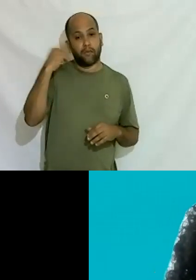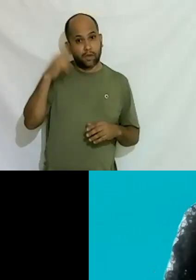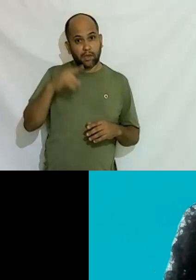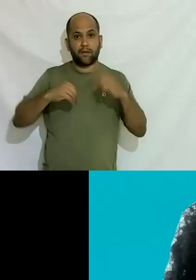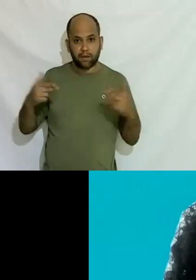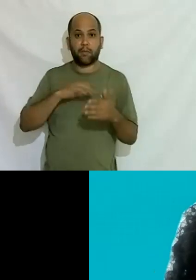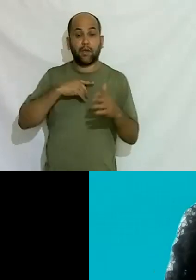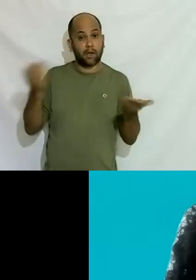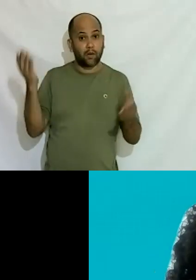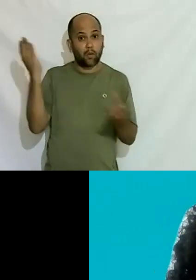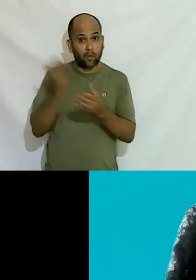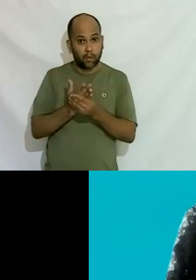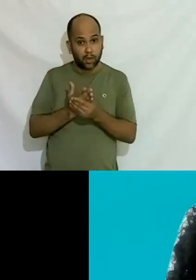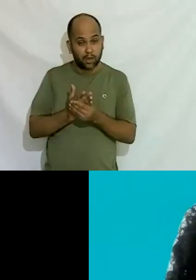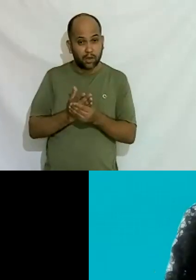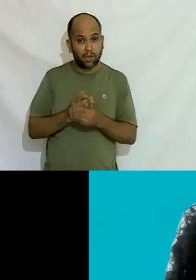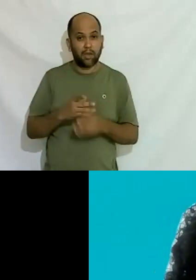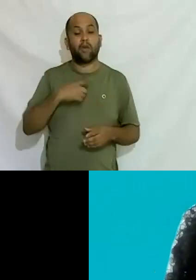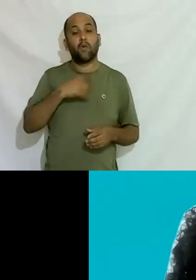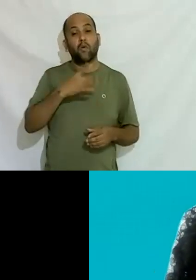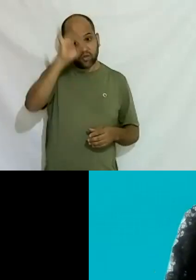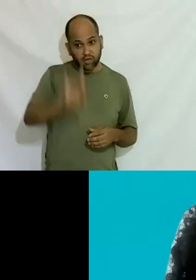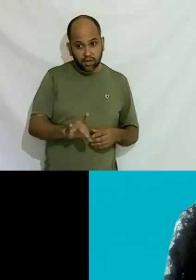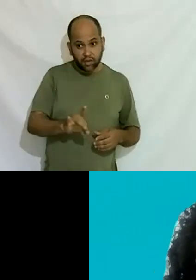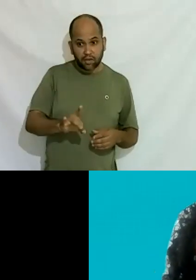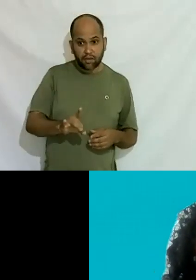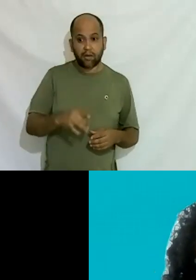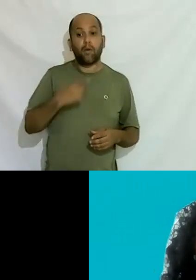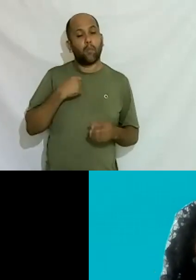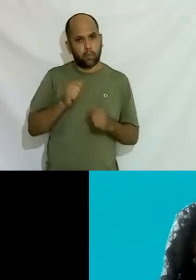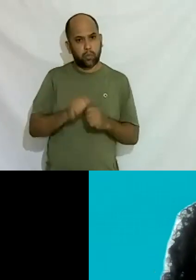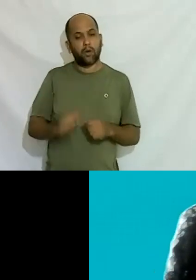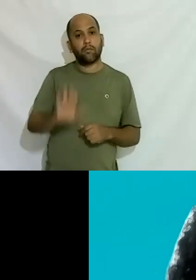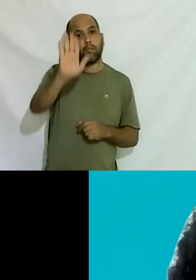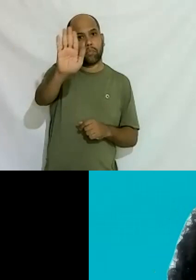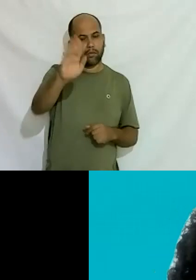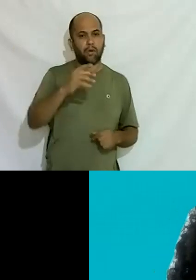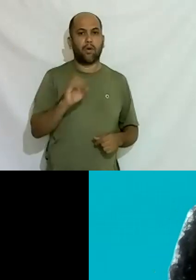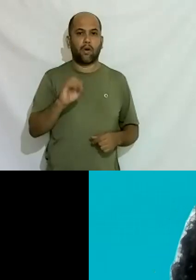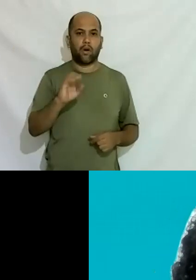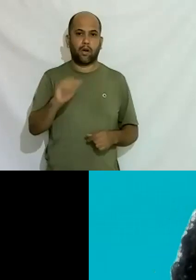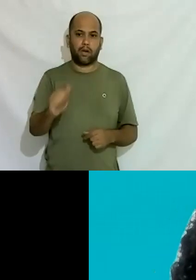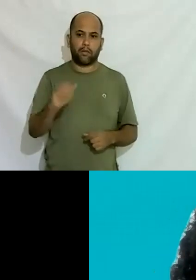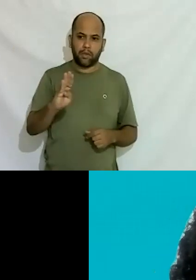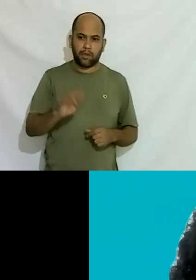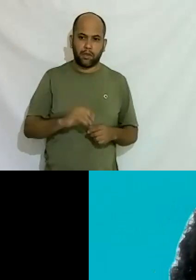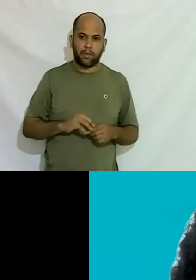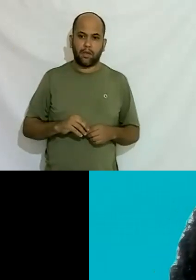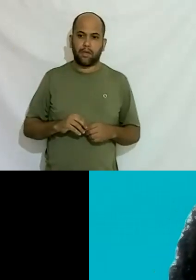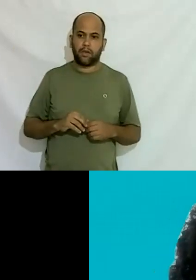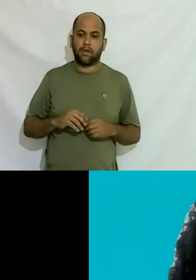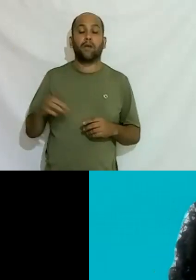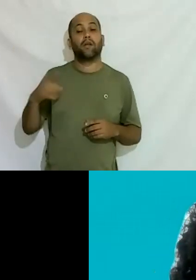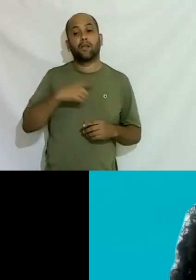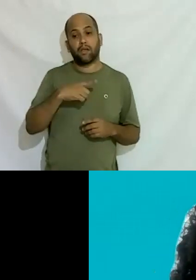meus direitos eu conheço os meus direitos posso carteirar mostrar minha carteira da UAB como nome social e tenho todas